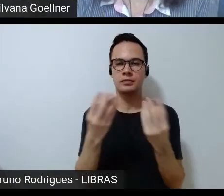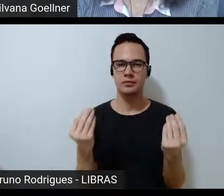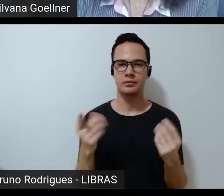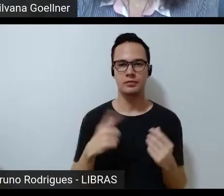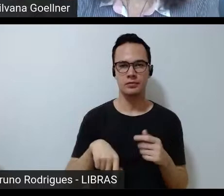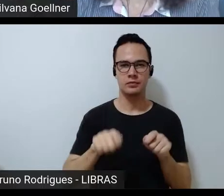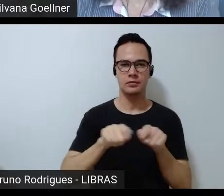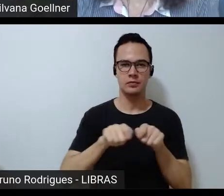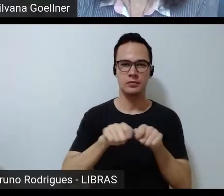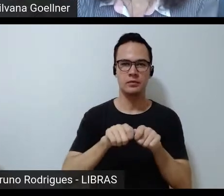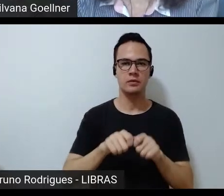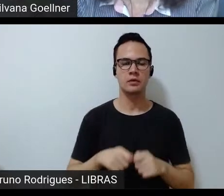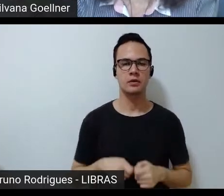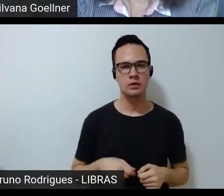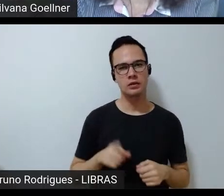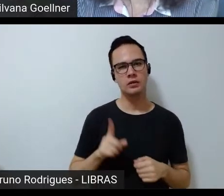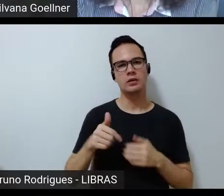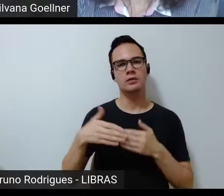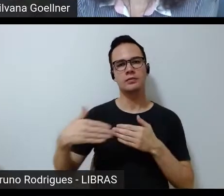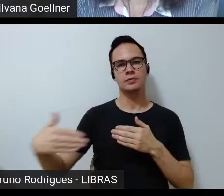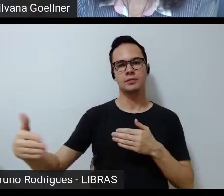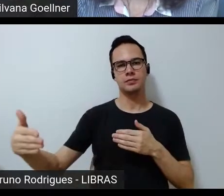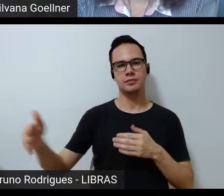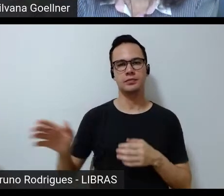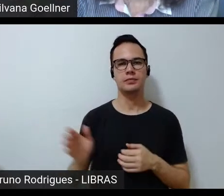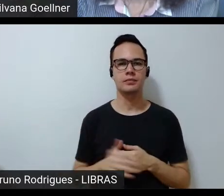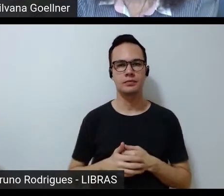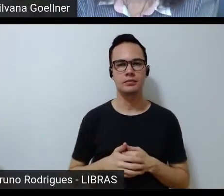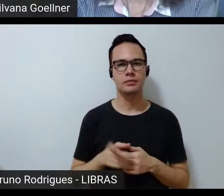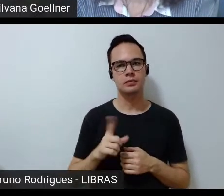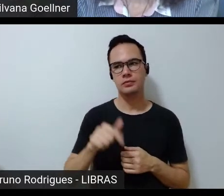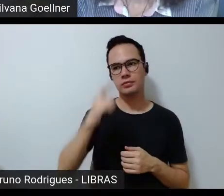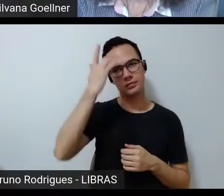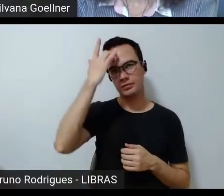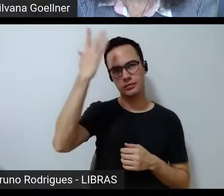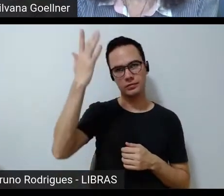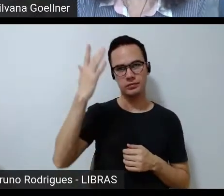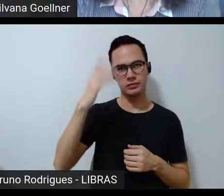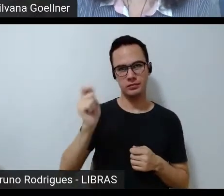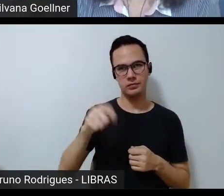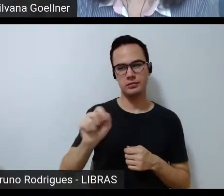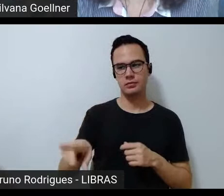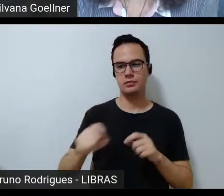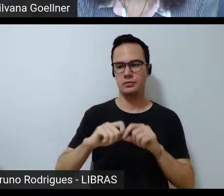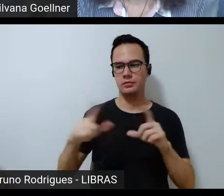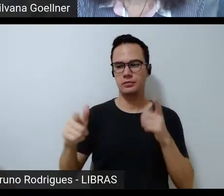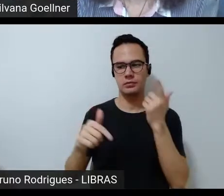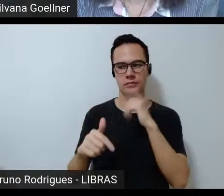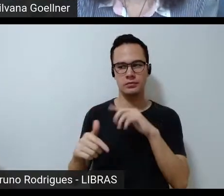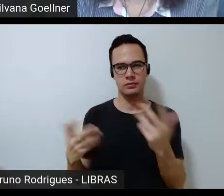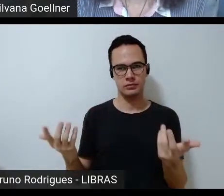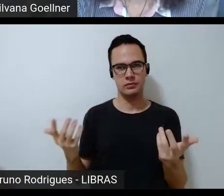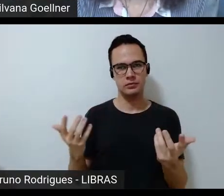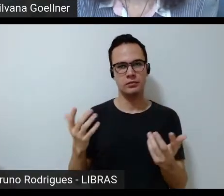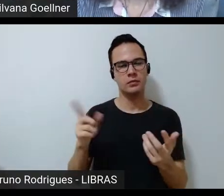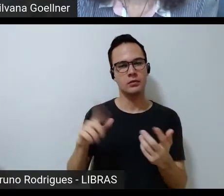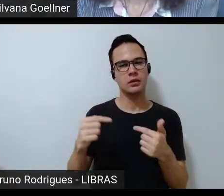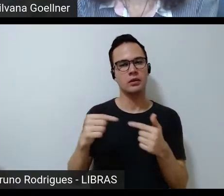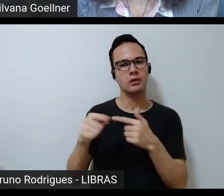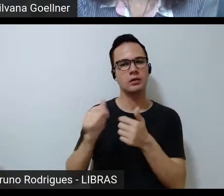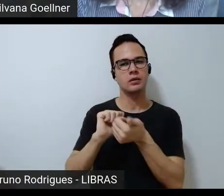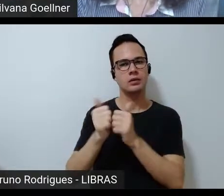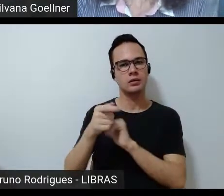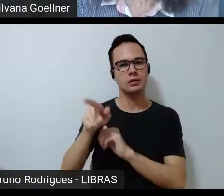fez e está fazendo é a partir do que está mais fácil de acessar. ainda é num esporte mais